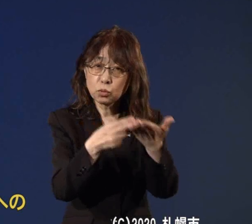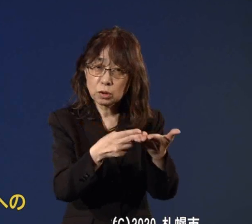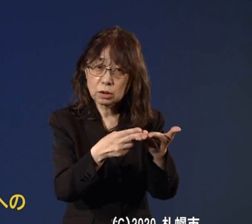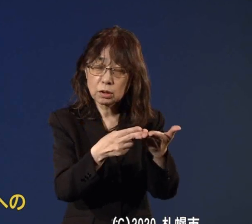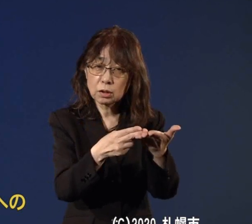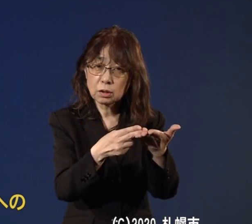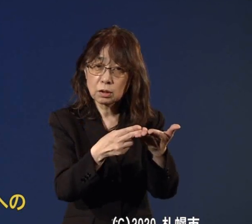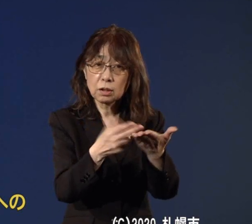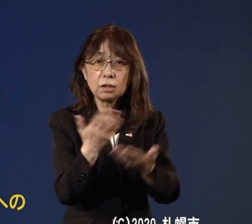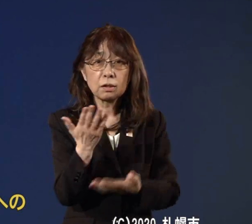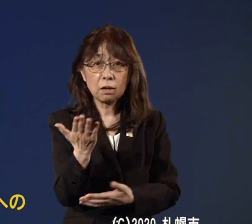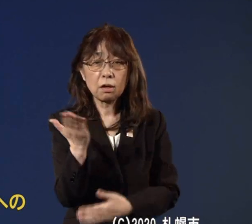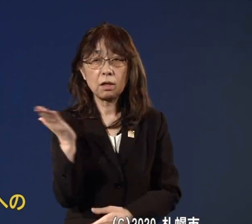下の表でございます